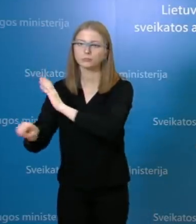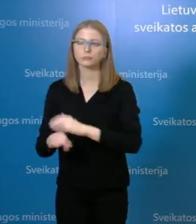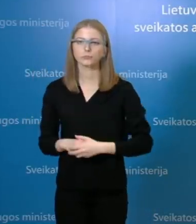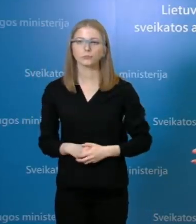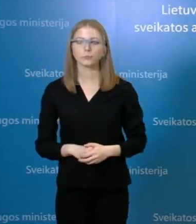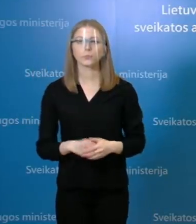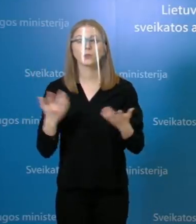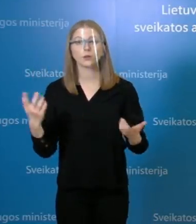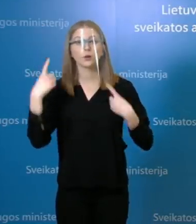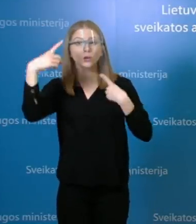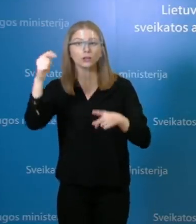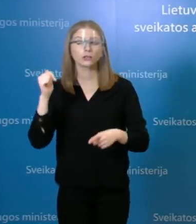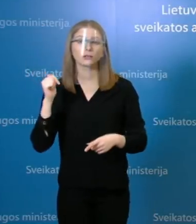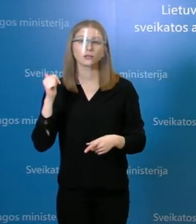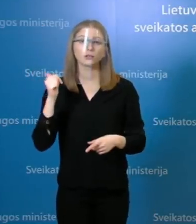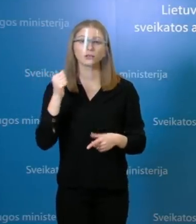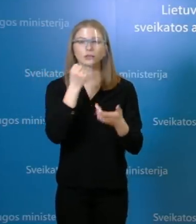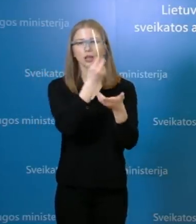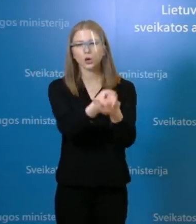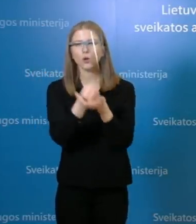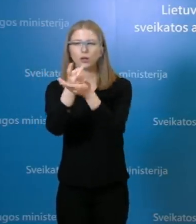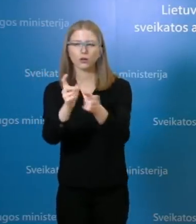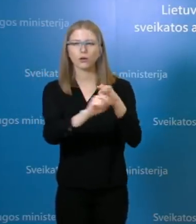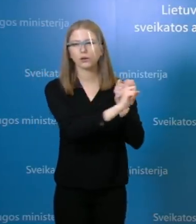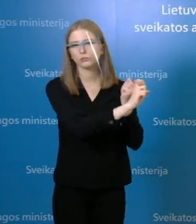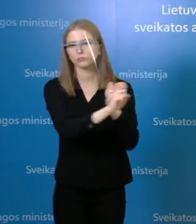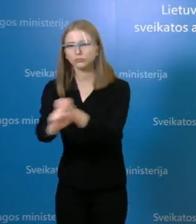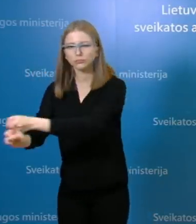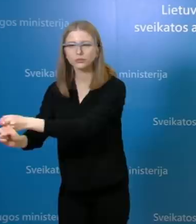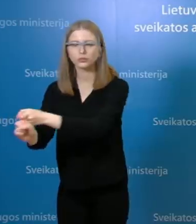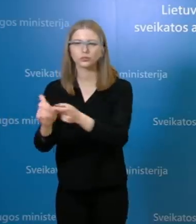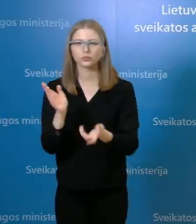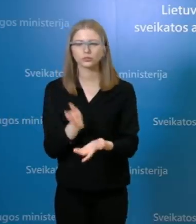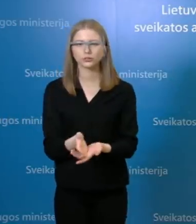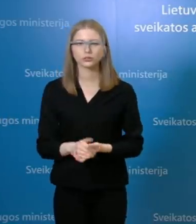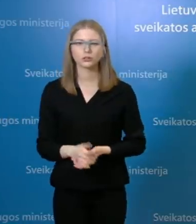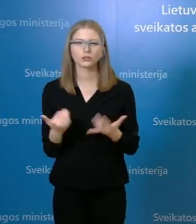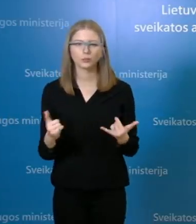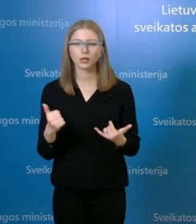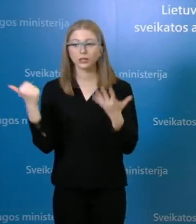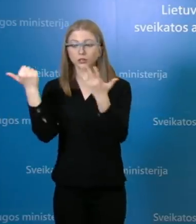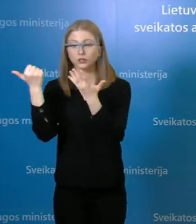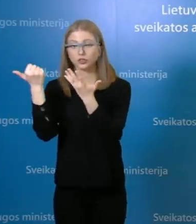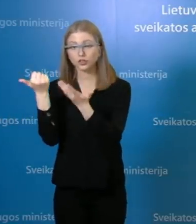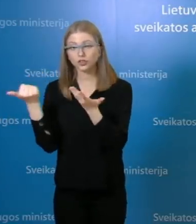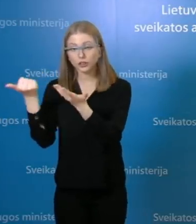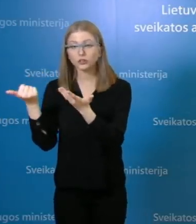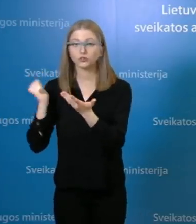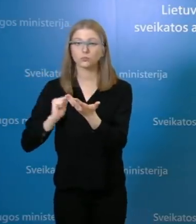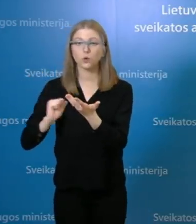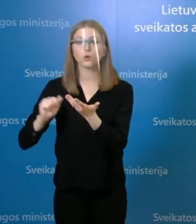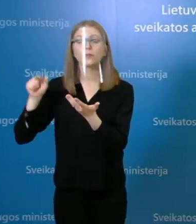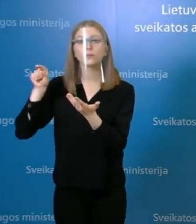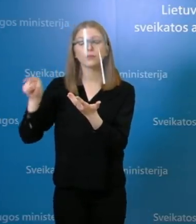susijęs su židiniais, kuriuos aš jau aptariau, tai šie, kiek šie dabar yra, šie iš visą atvejai yra nauja